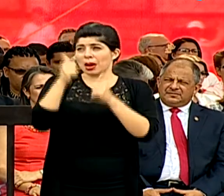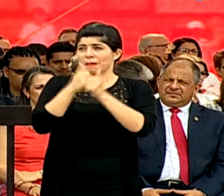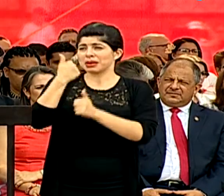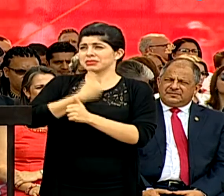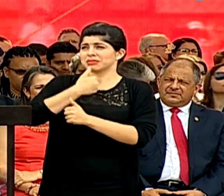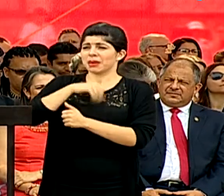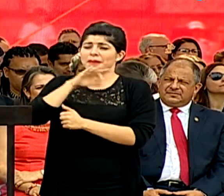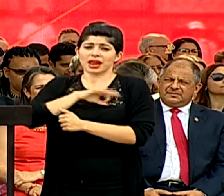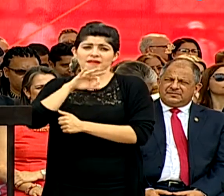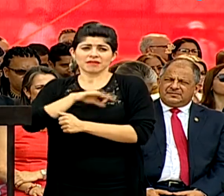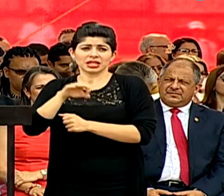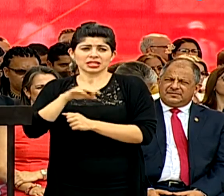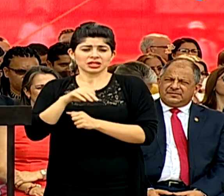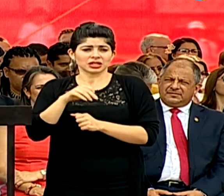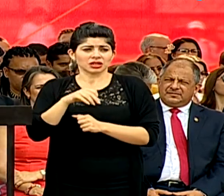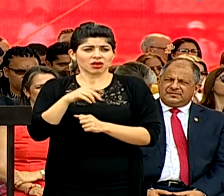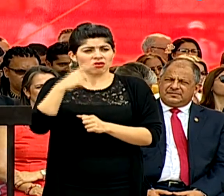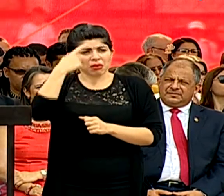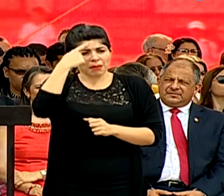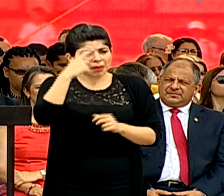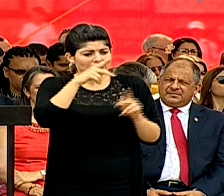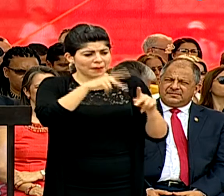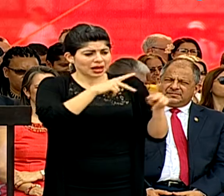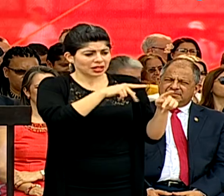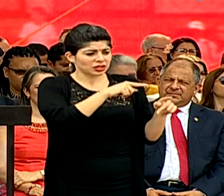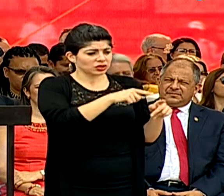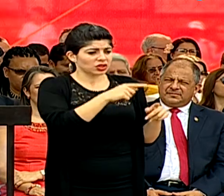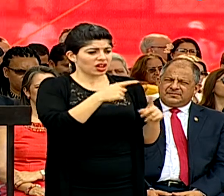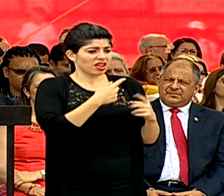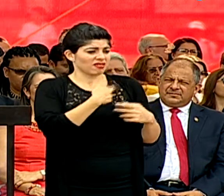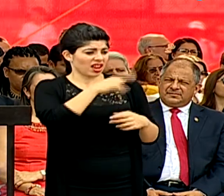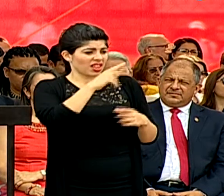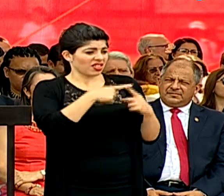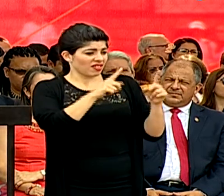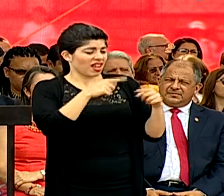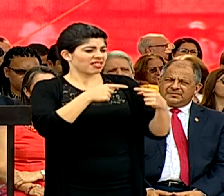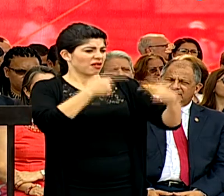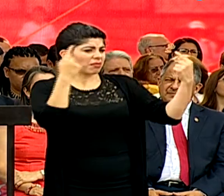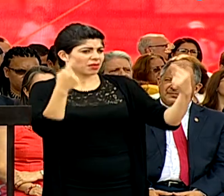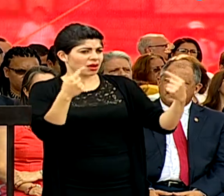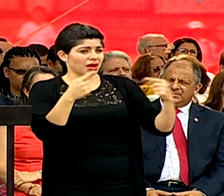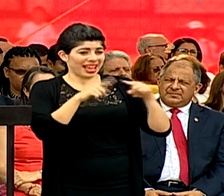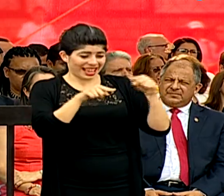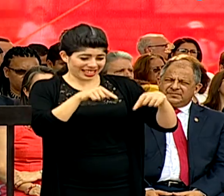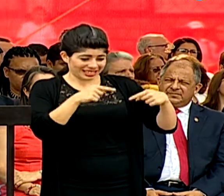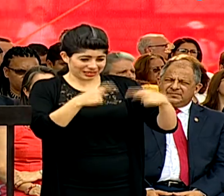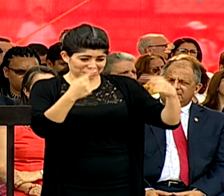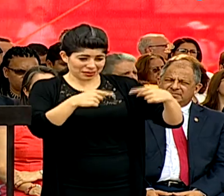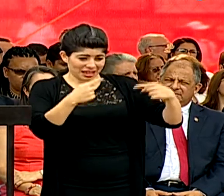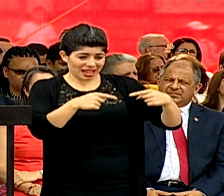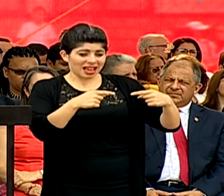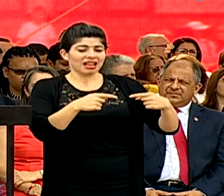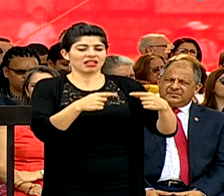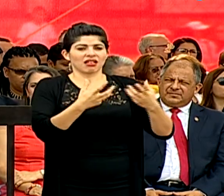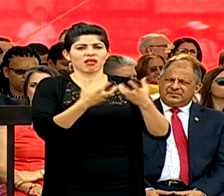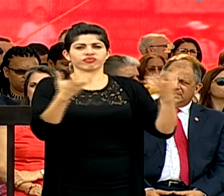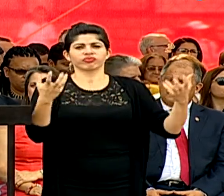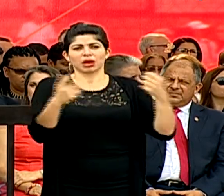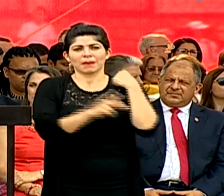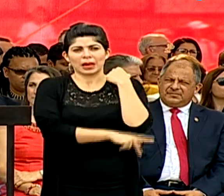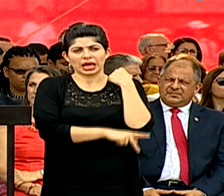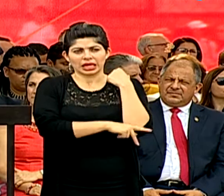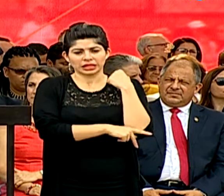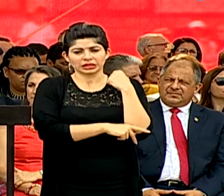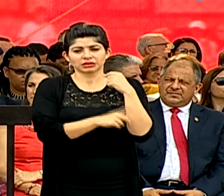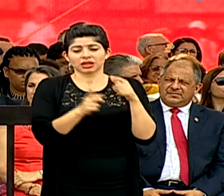bienestar, por pelear con las personas que siguen una diferente religión. Y estas disputas polarizan a nuestra nación. Y